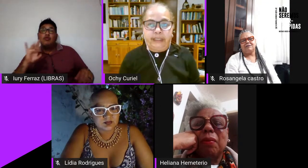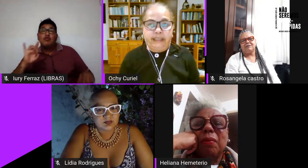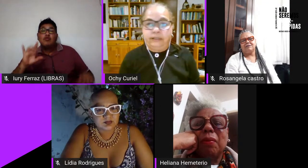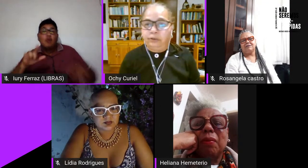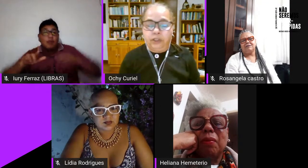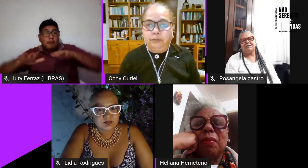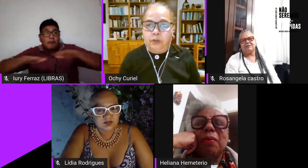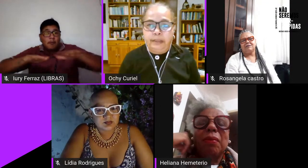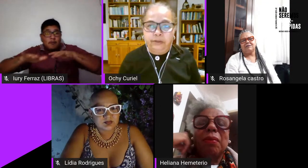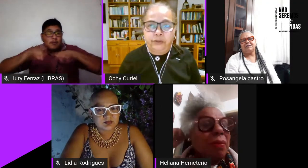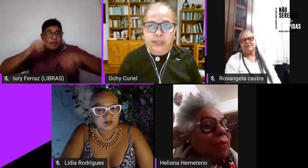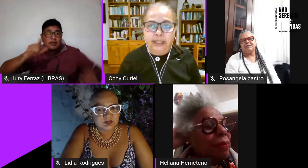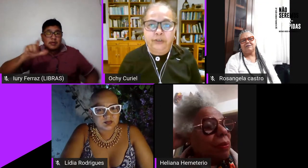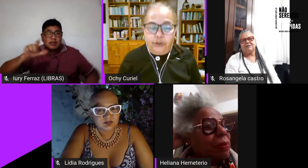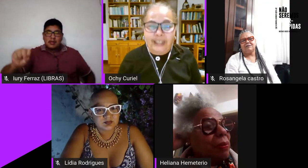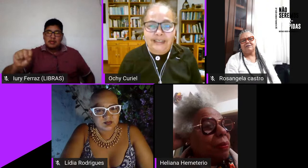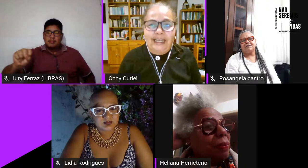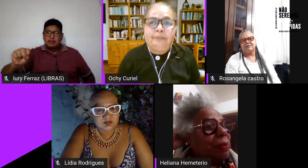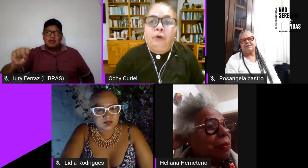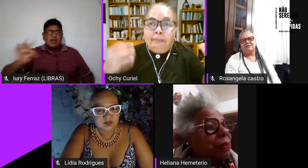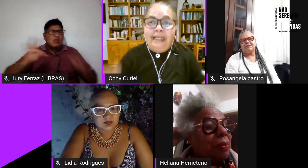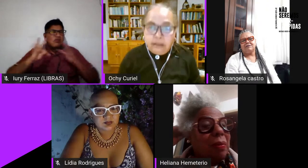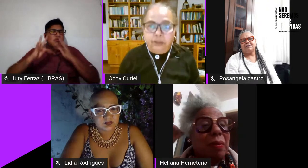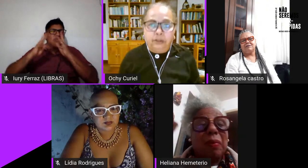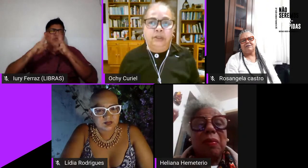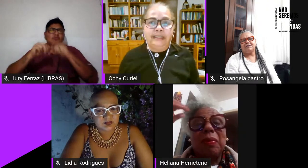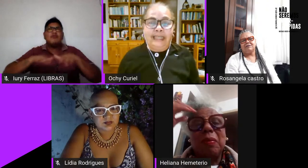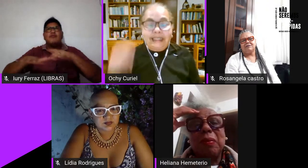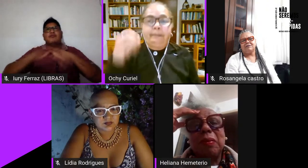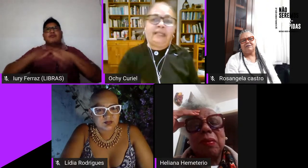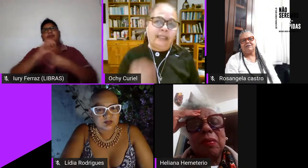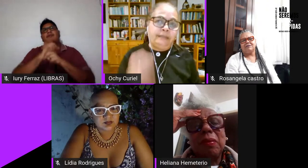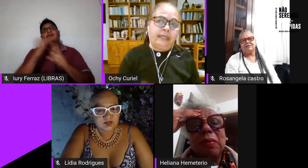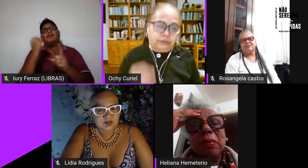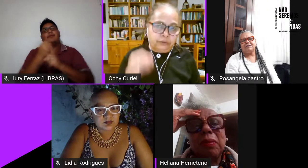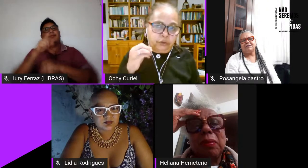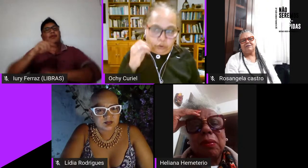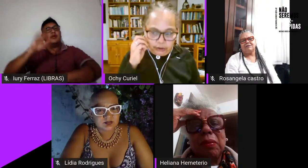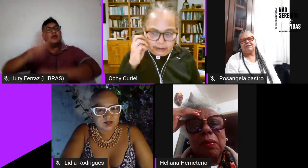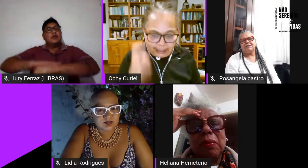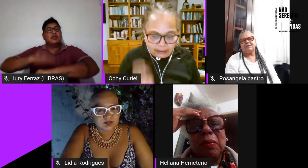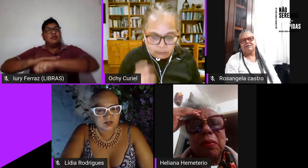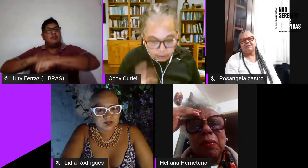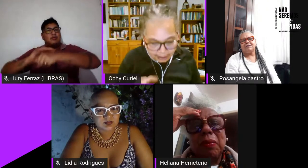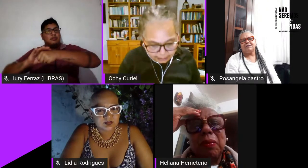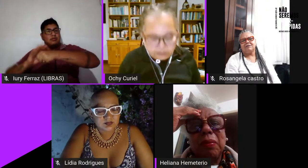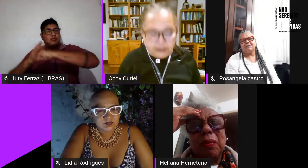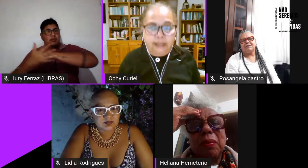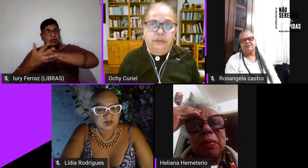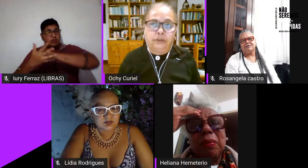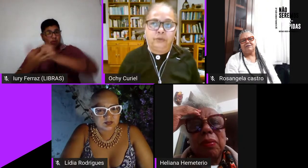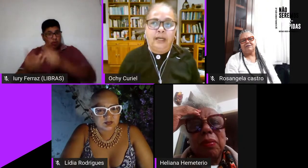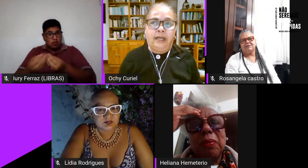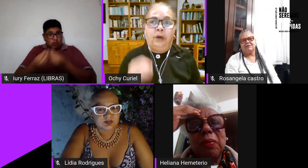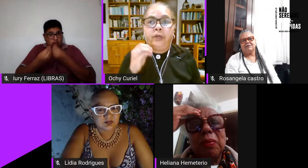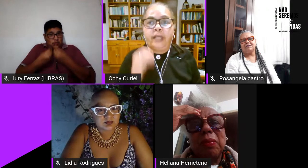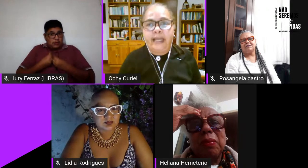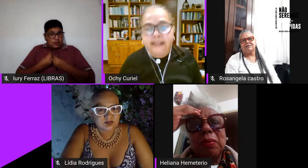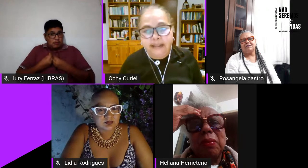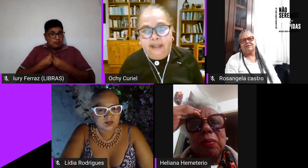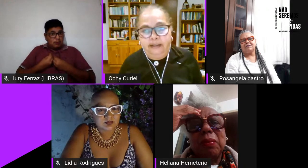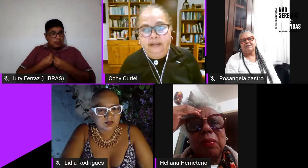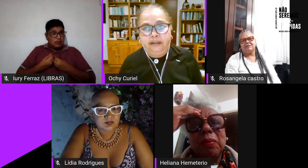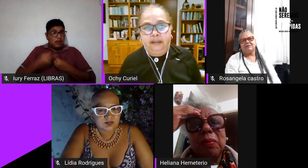feminista mas todos os movimentos sociais eu acho que é o momento e esta pandemia nos está colocando como uma